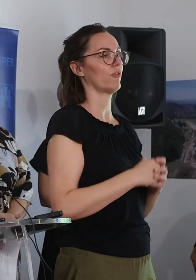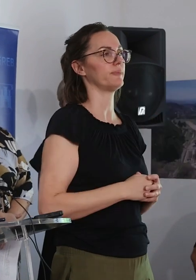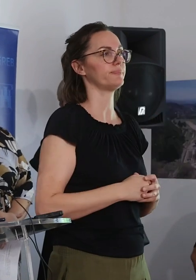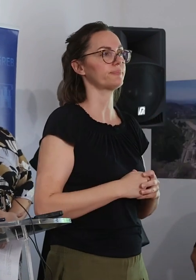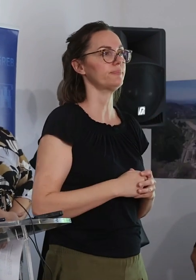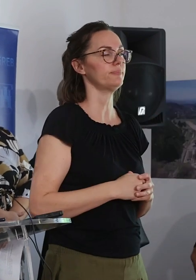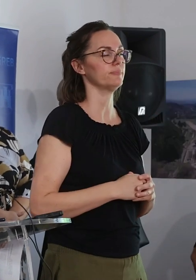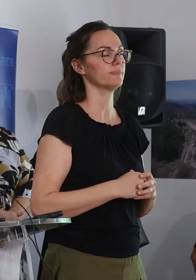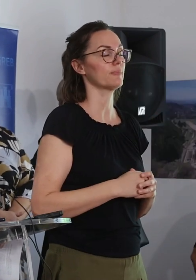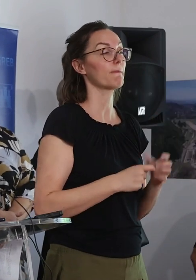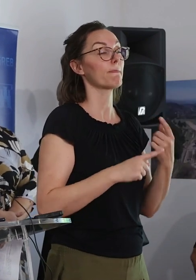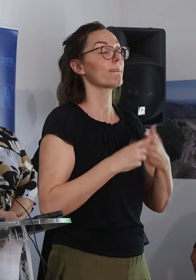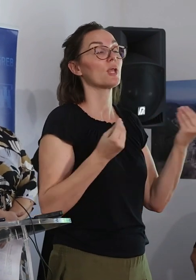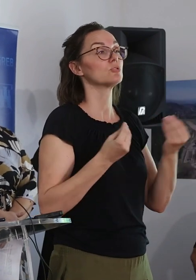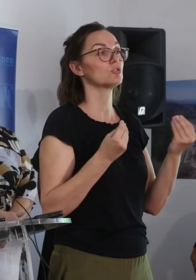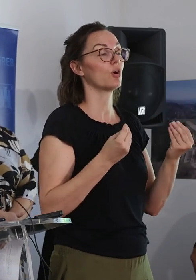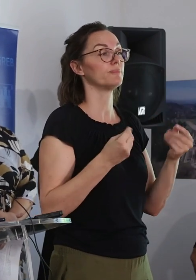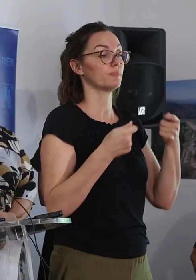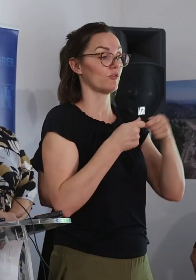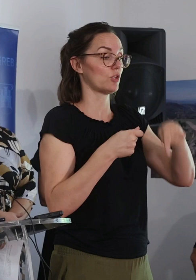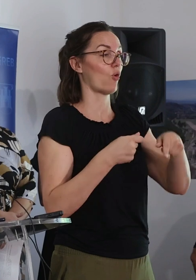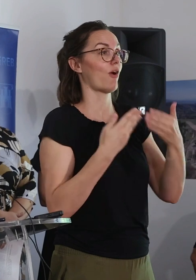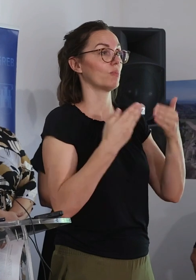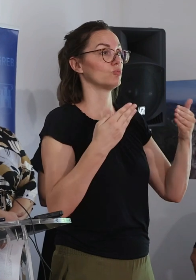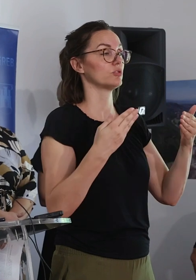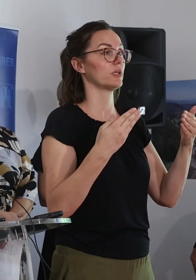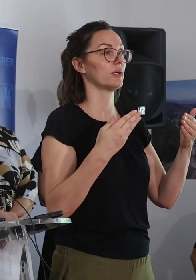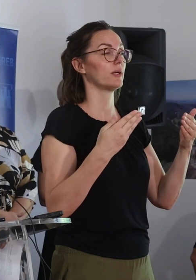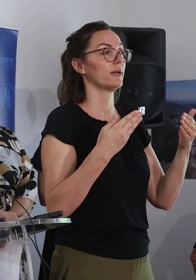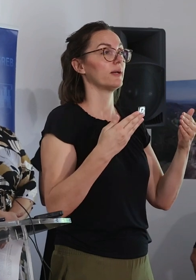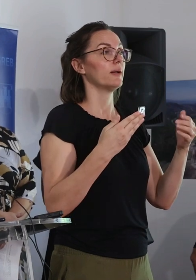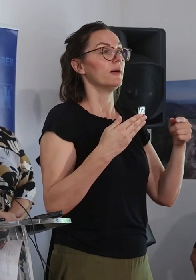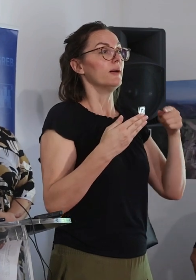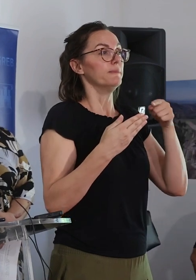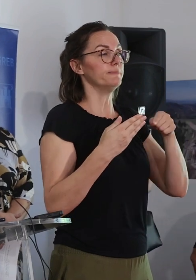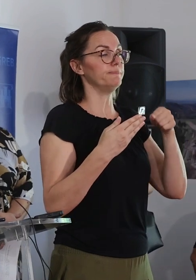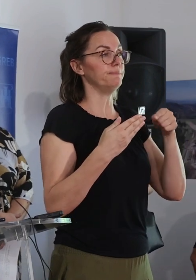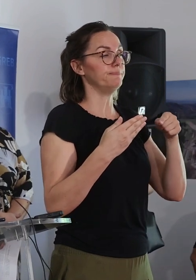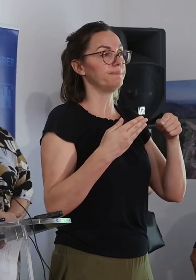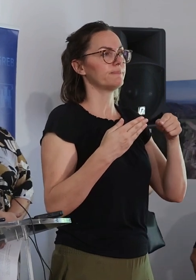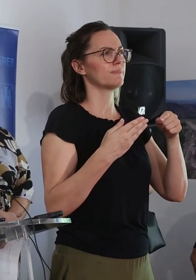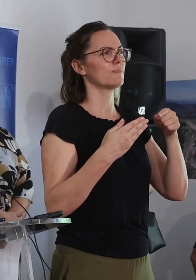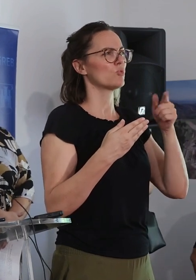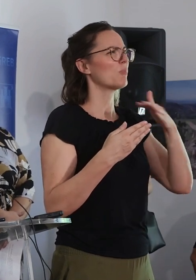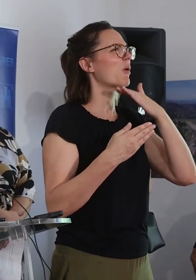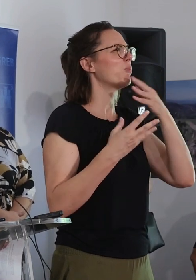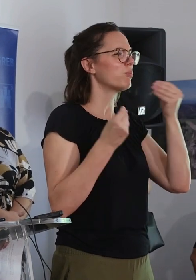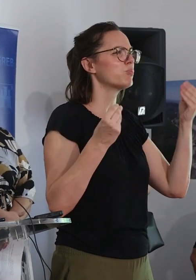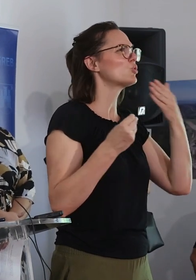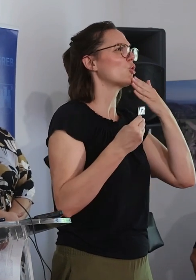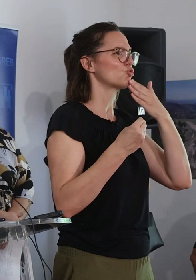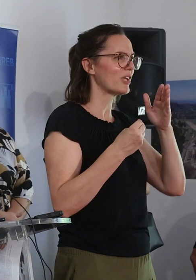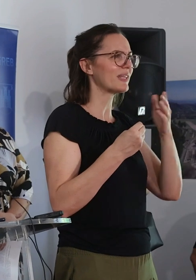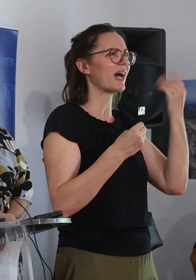svakom slučaju ono što konkretno treba reći za Arheološki muzej je prije svega da je ovdje bila ne toliko velika šteta na